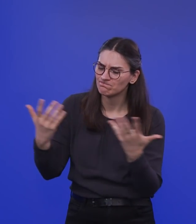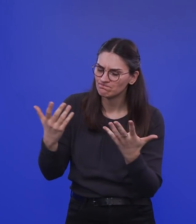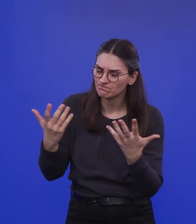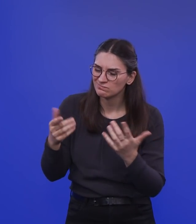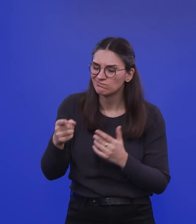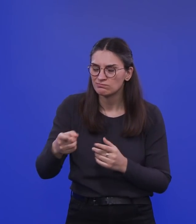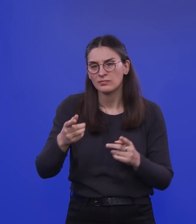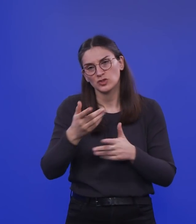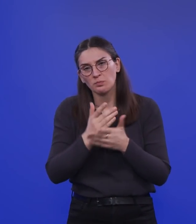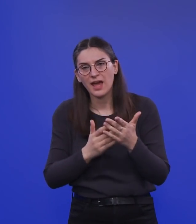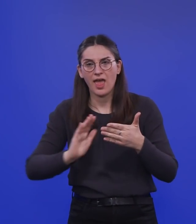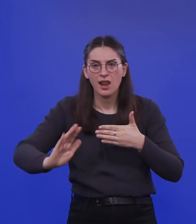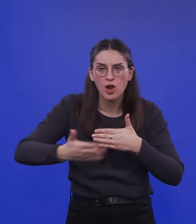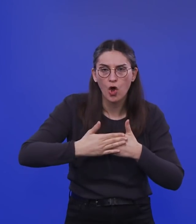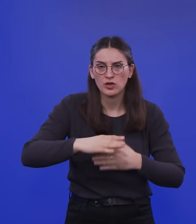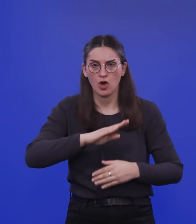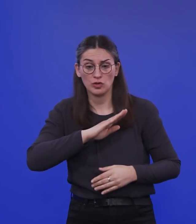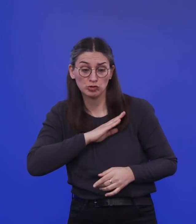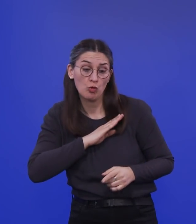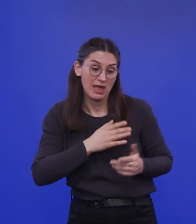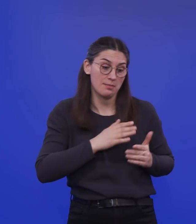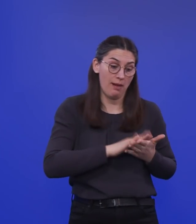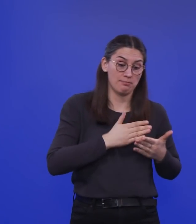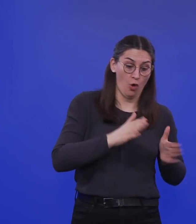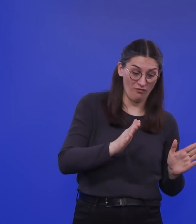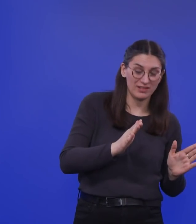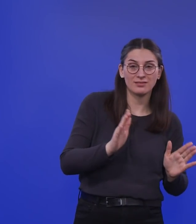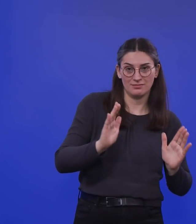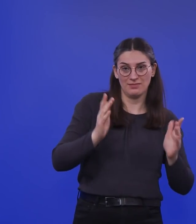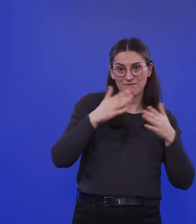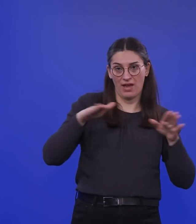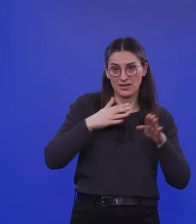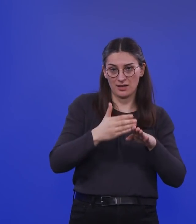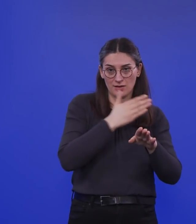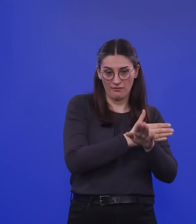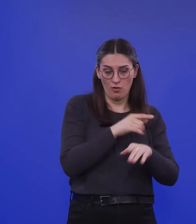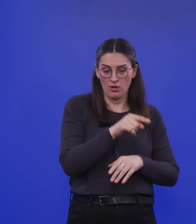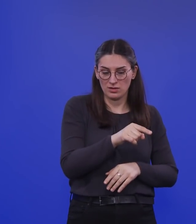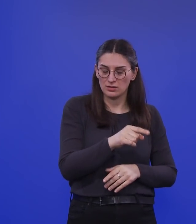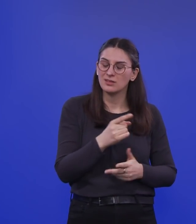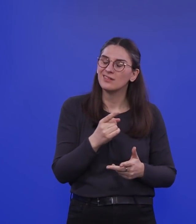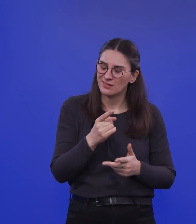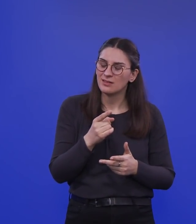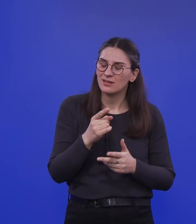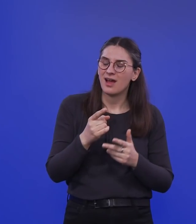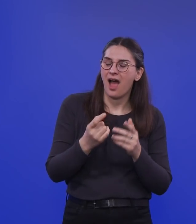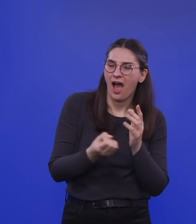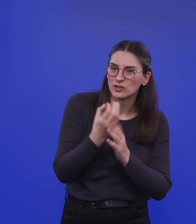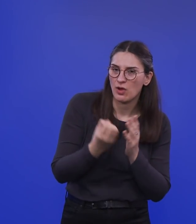-Lockdown, unter dem die Schulen offenlassenen Lockdown vor Weihnachten die aktuellen Infektionshäufigkeiten